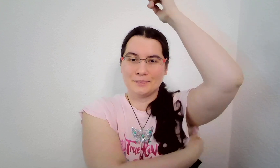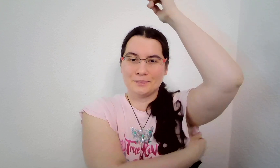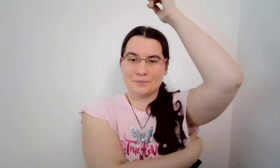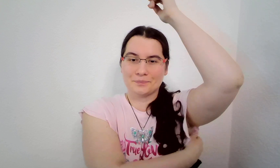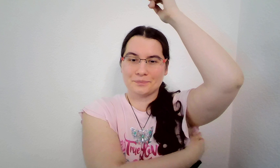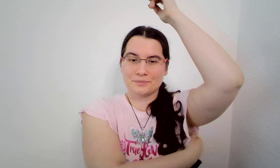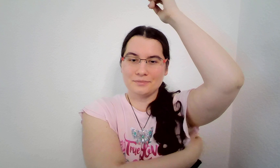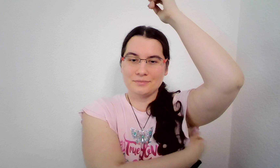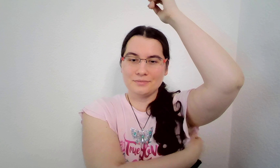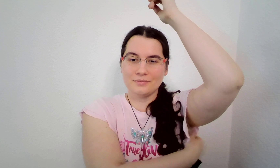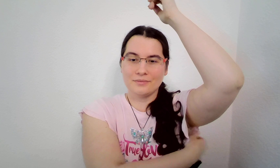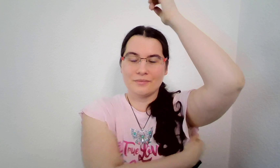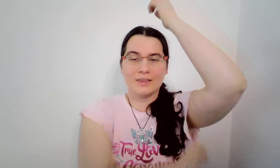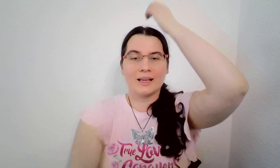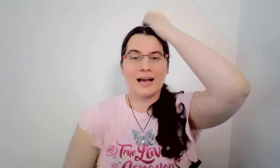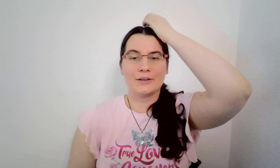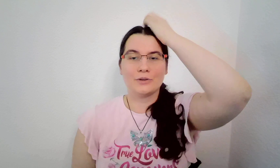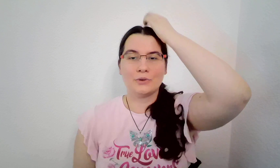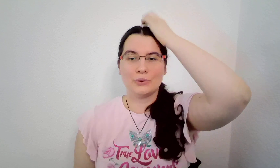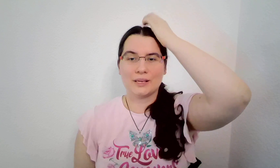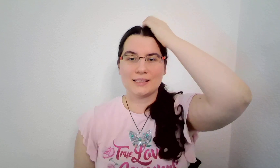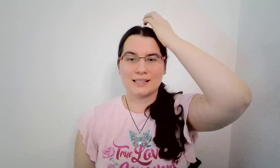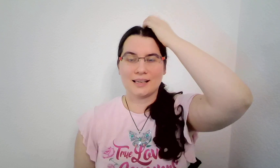a dovoluji si